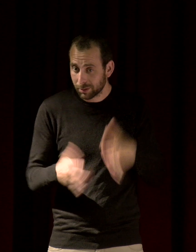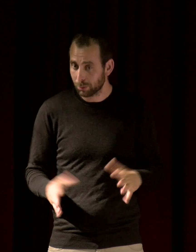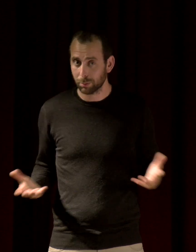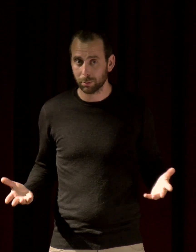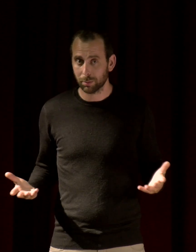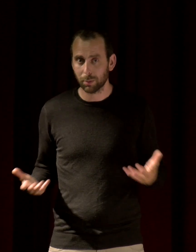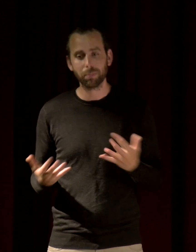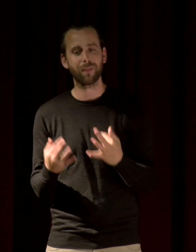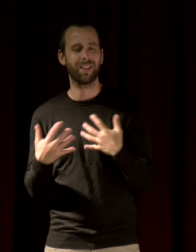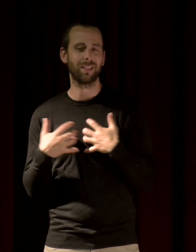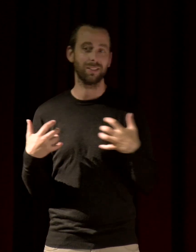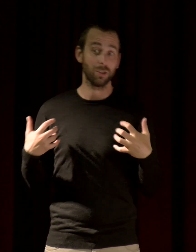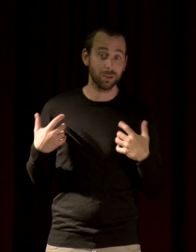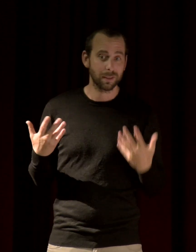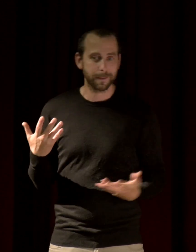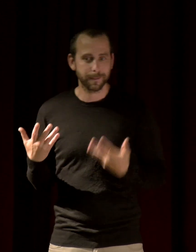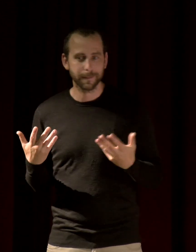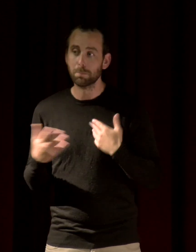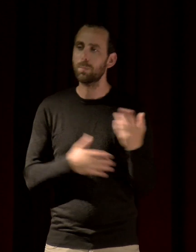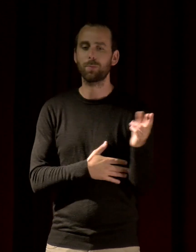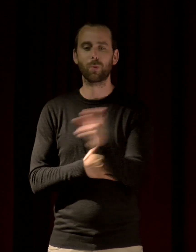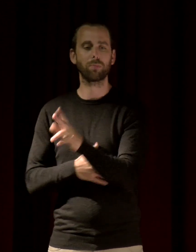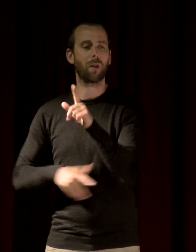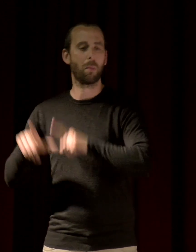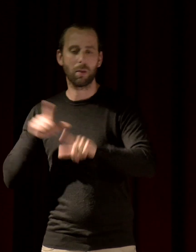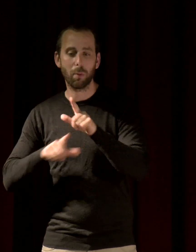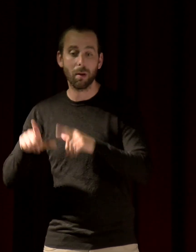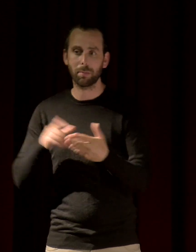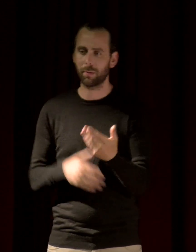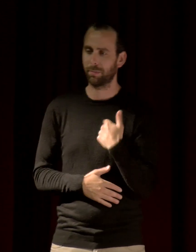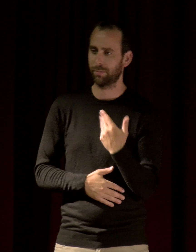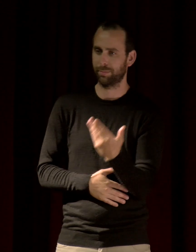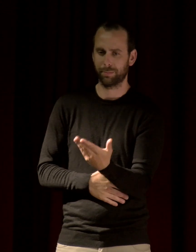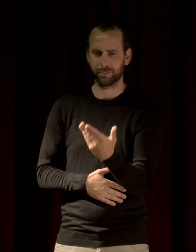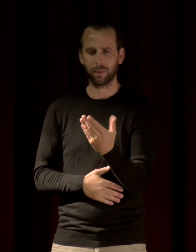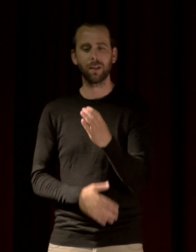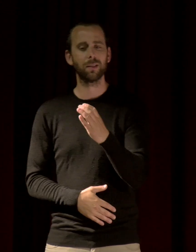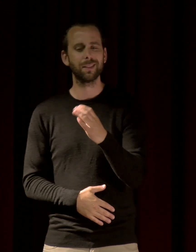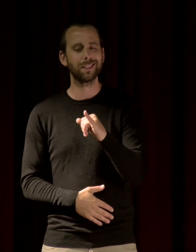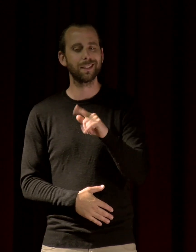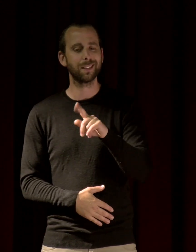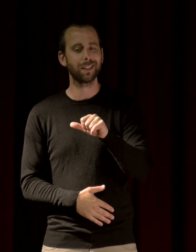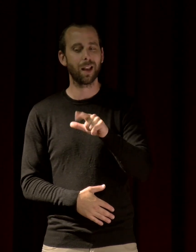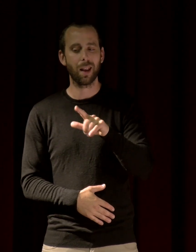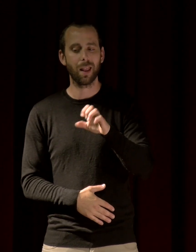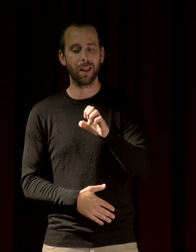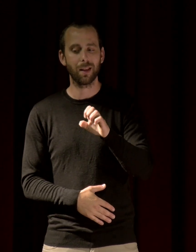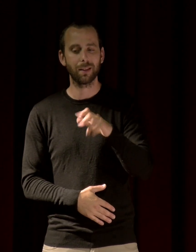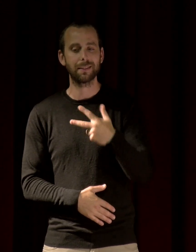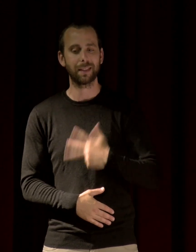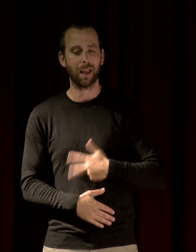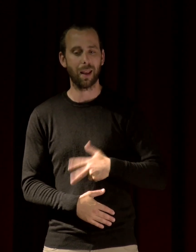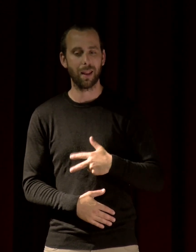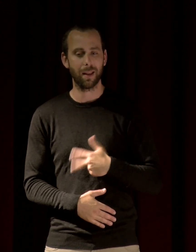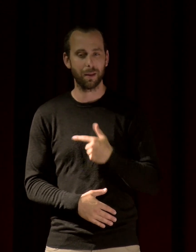science, ce n pas facile. Souvent, moi, je revenais au laboratoire en disant, quand je parlais cigales, j'ai entendu cette cigale. Ah oui, mais tu l'as vue ? Ah, tu as ramené un